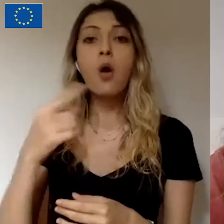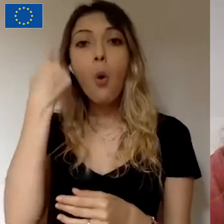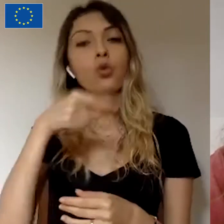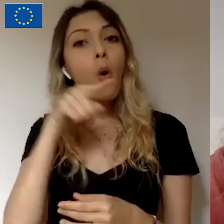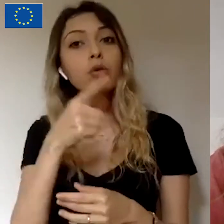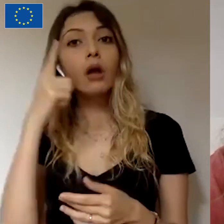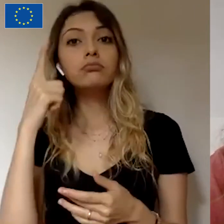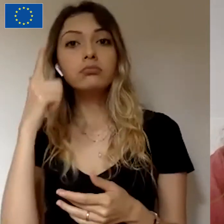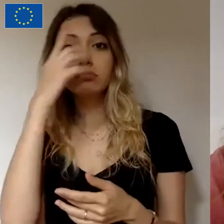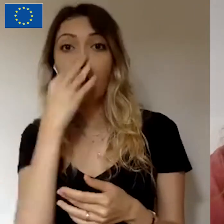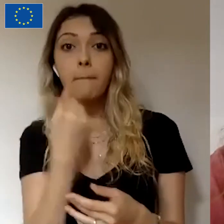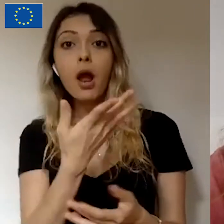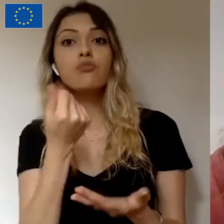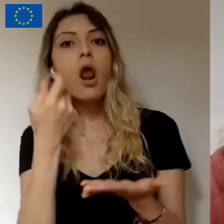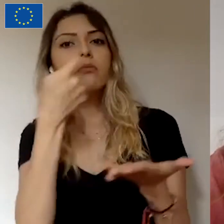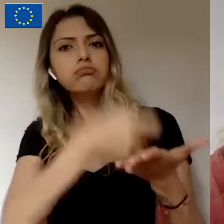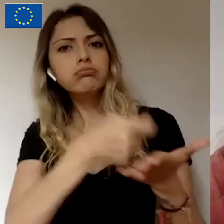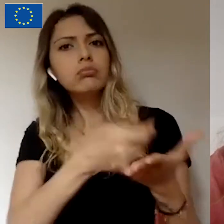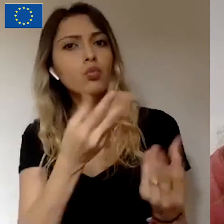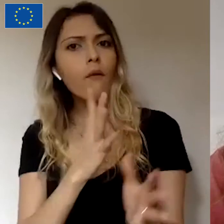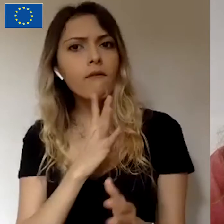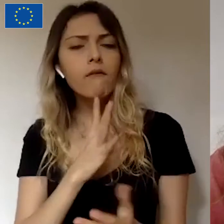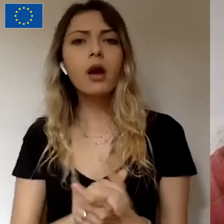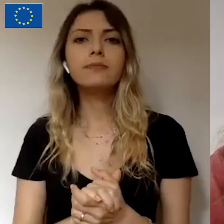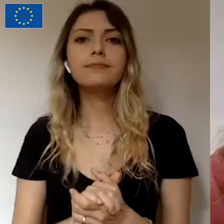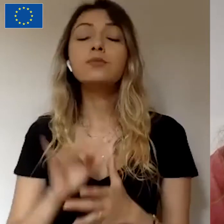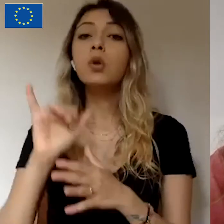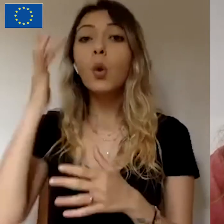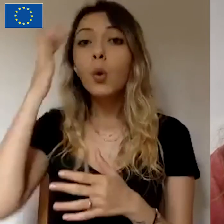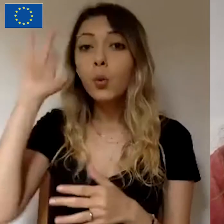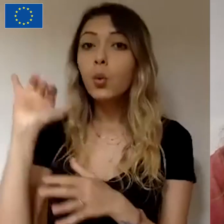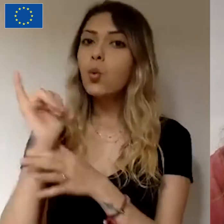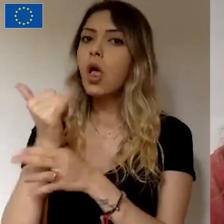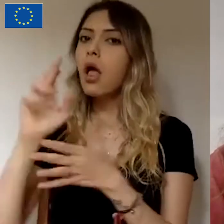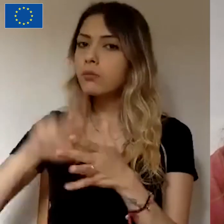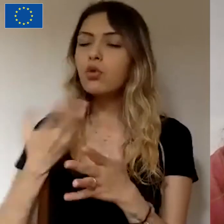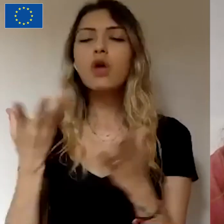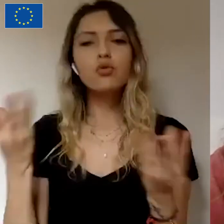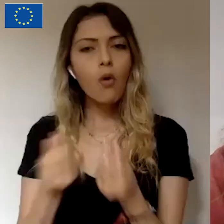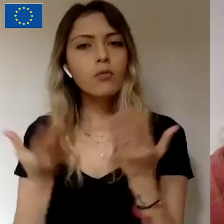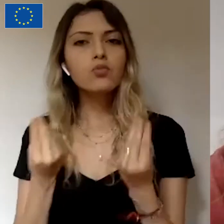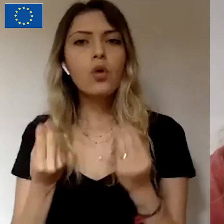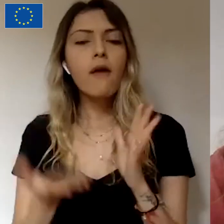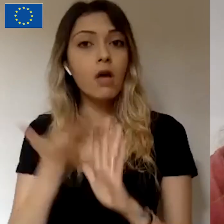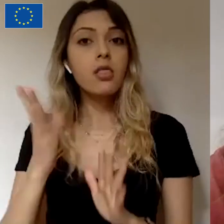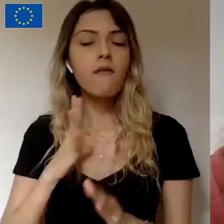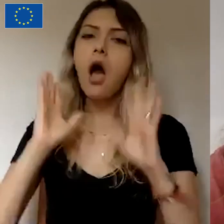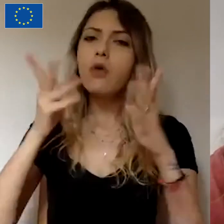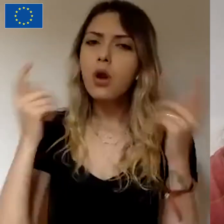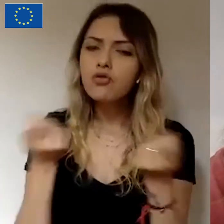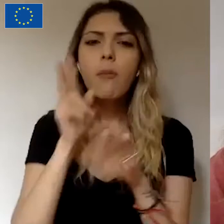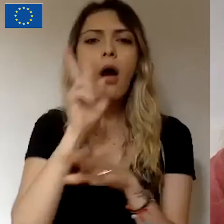talep olduğunu söyleyebilirim. Bunun yanı sıra kültür ve sanat projeleri oldukça aktif. Atölye çalışmaları yapanlar, müzeler, sanat